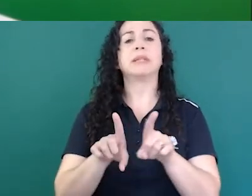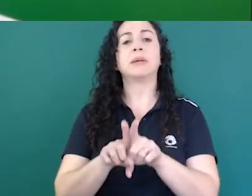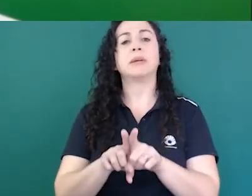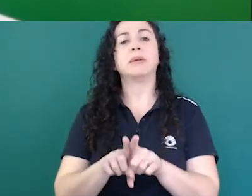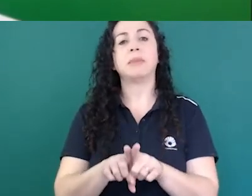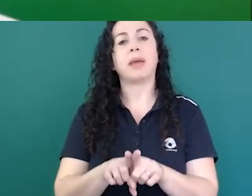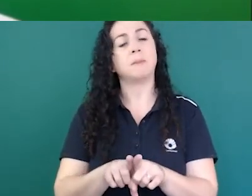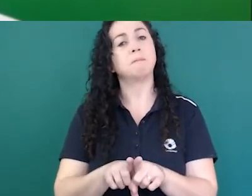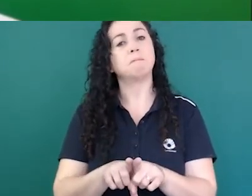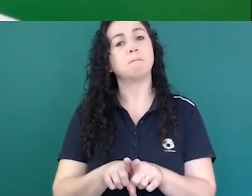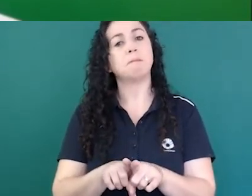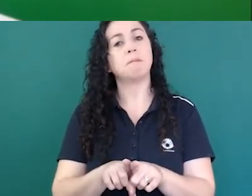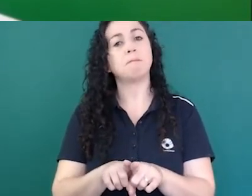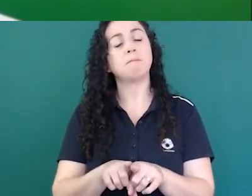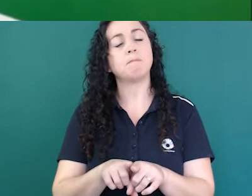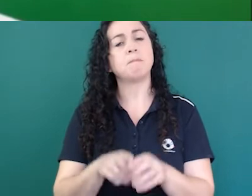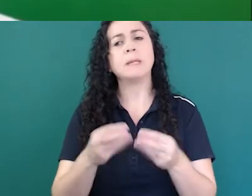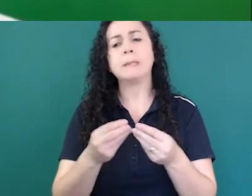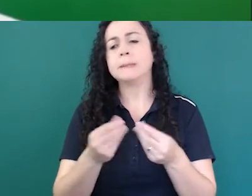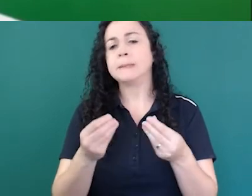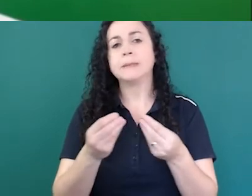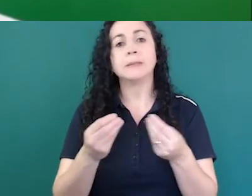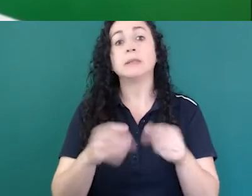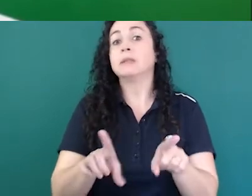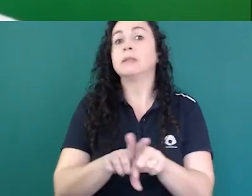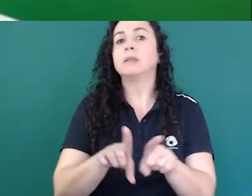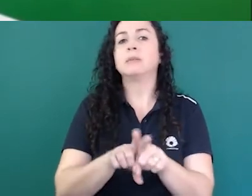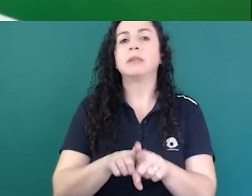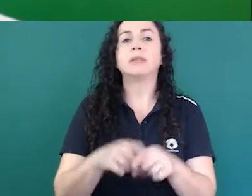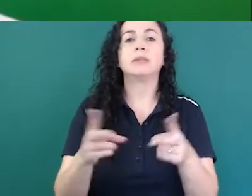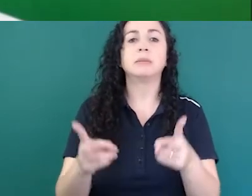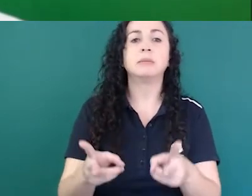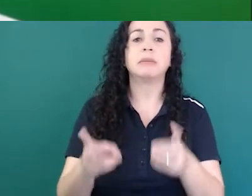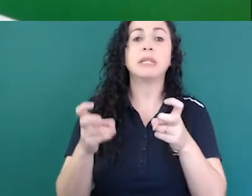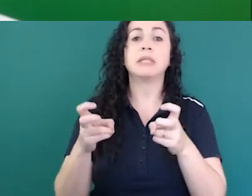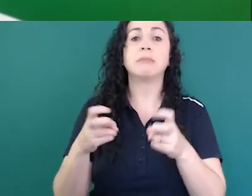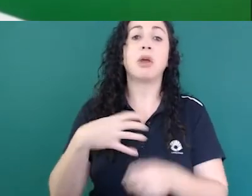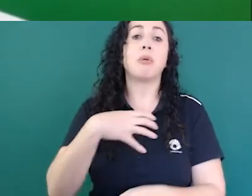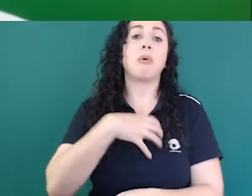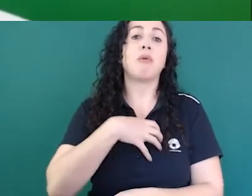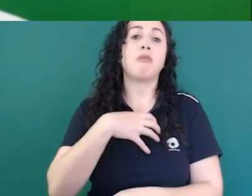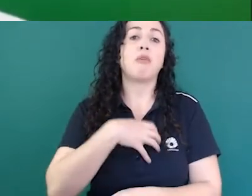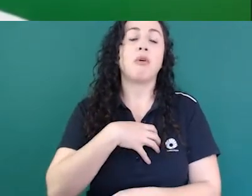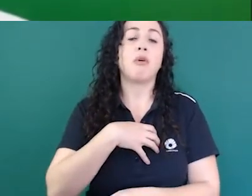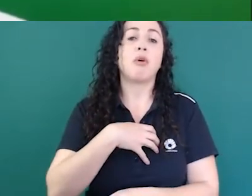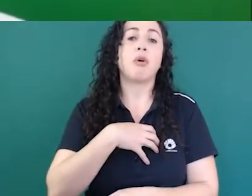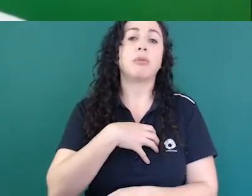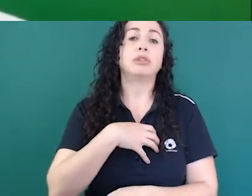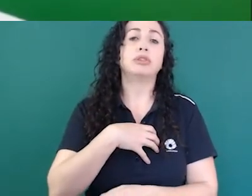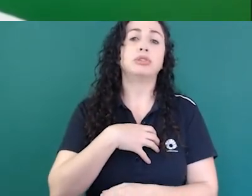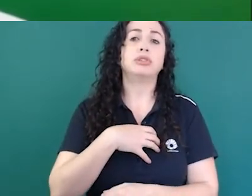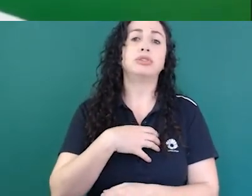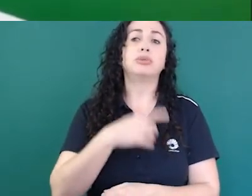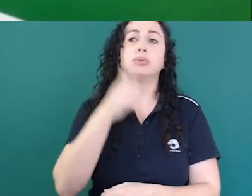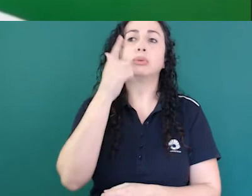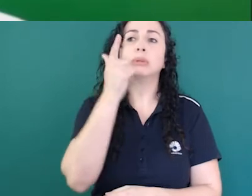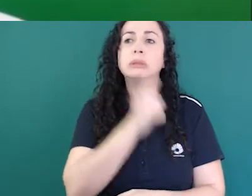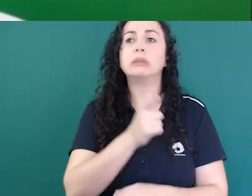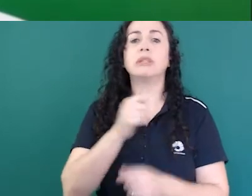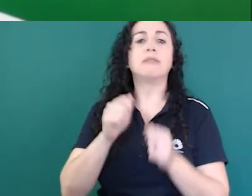de alguma forma poder entender e antes que alguém comente ou questão